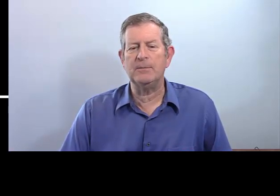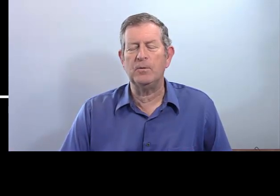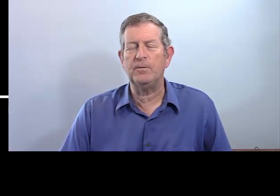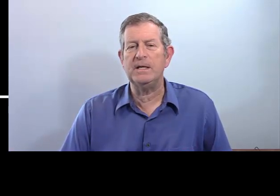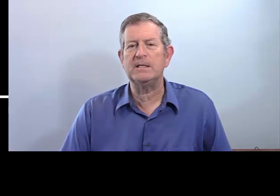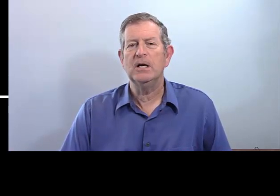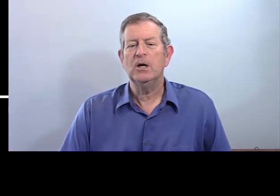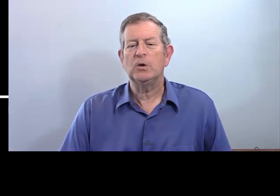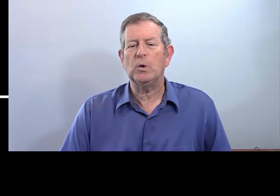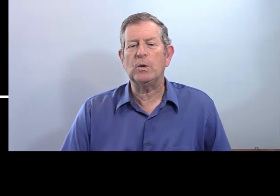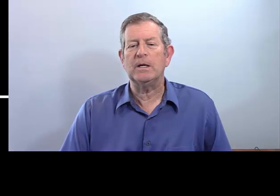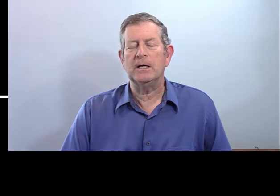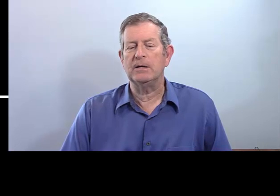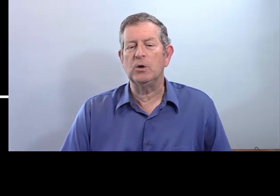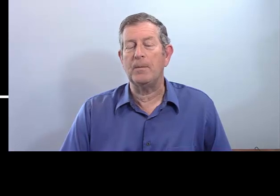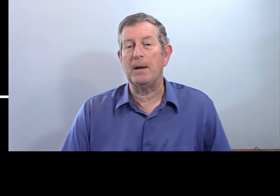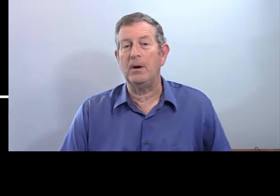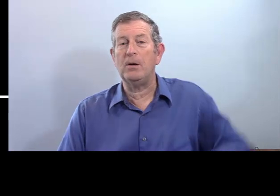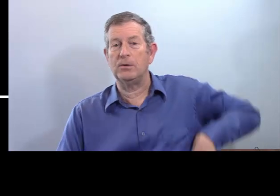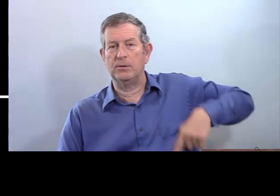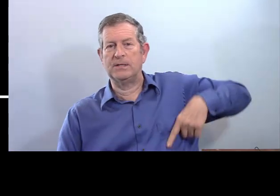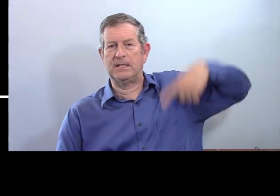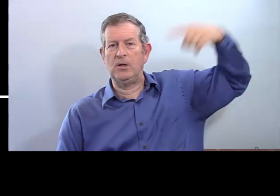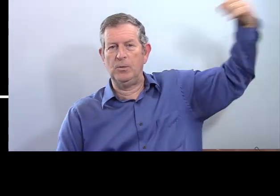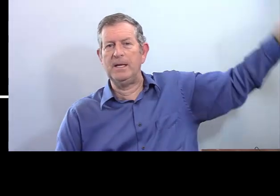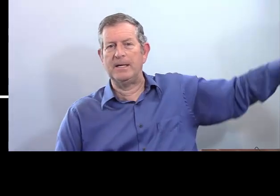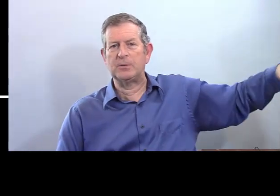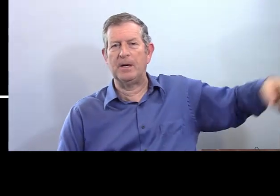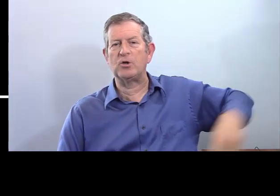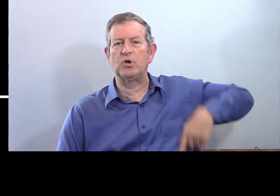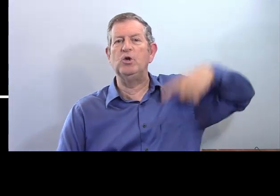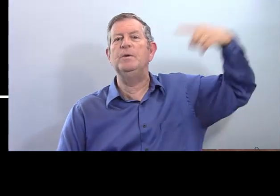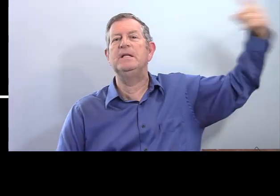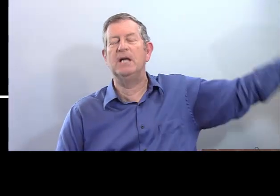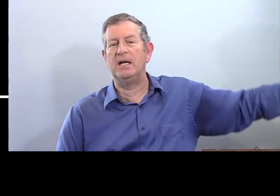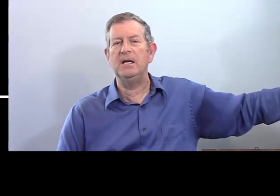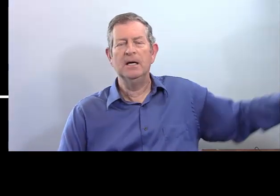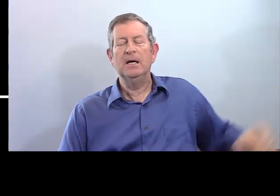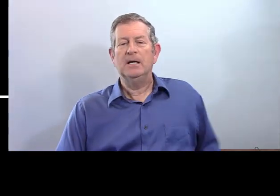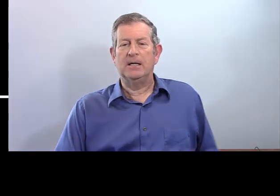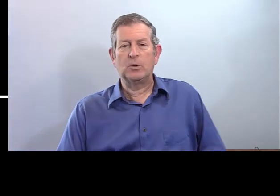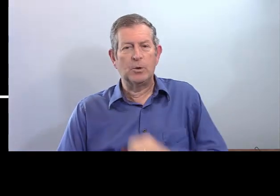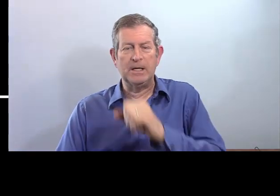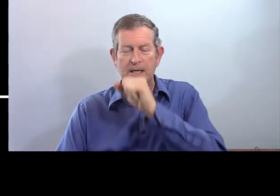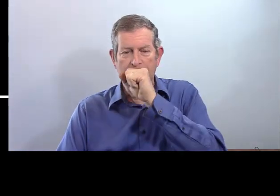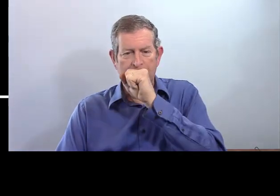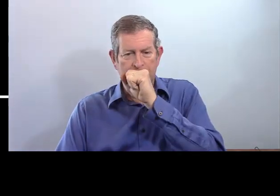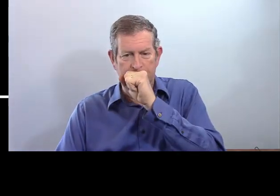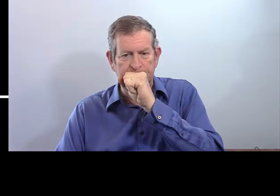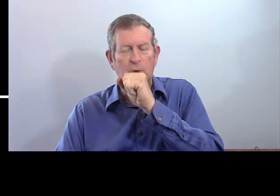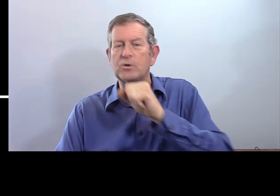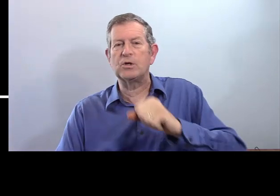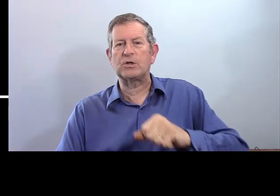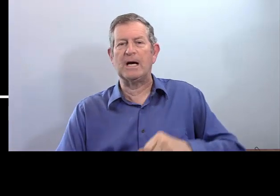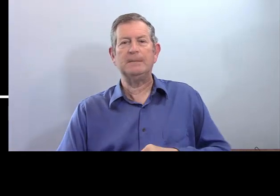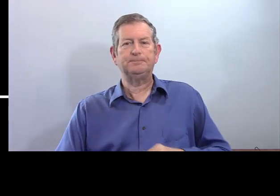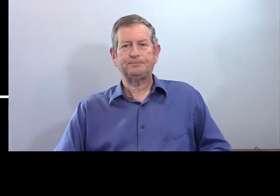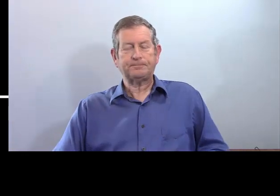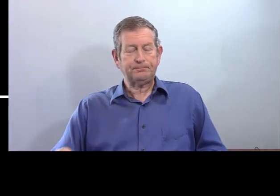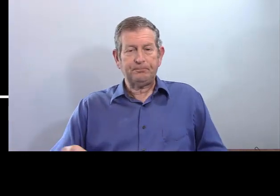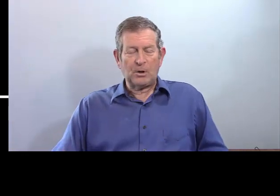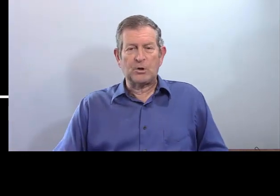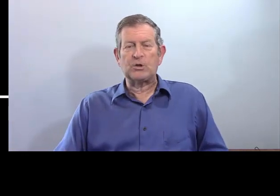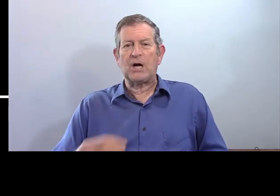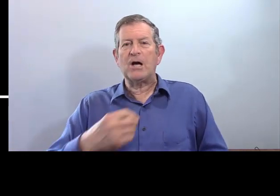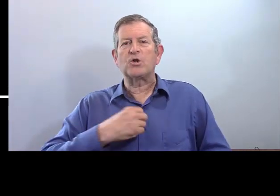regarder mon fils. Donc, normalement, c'était lui, n'est-ce pas ? Je lui donne un cookie. Donc, ce sera,